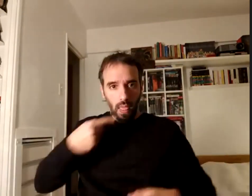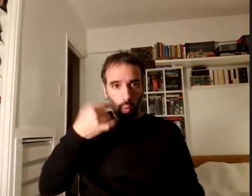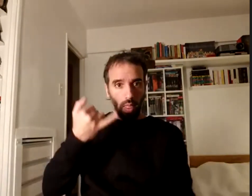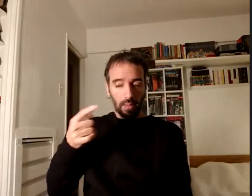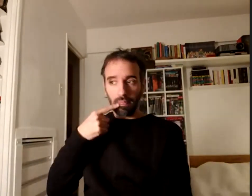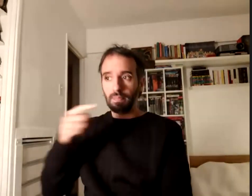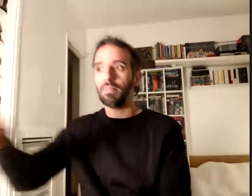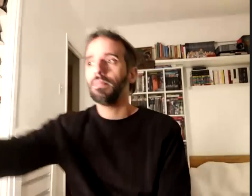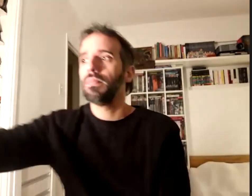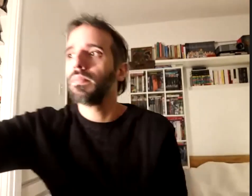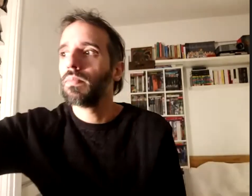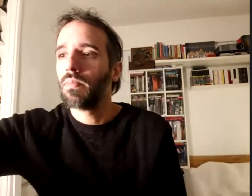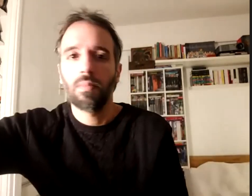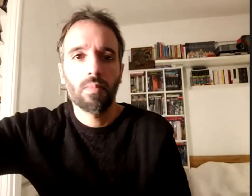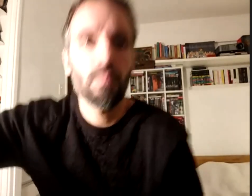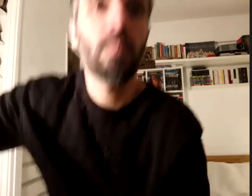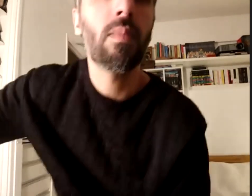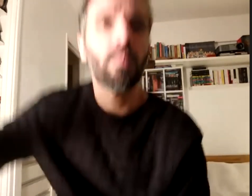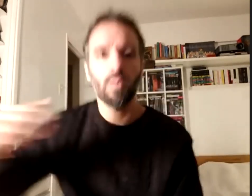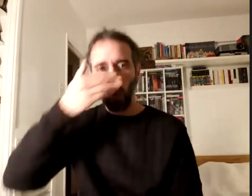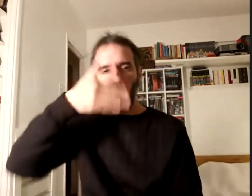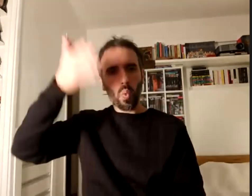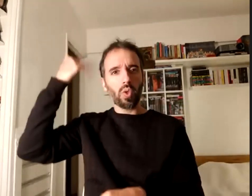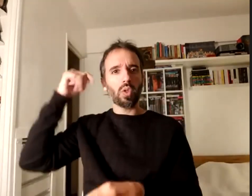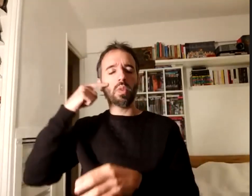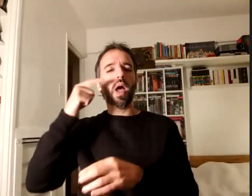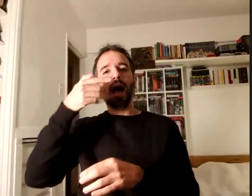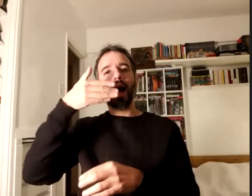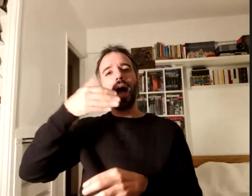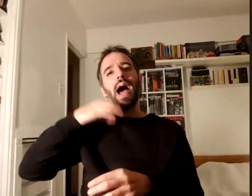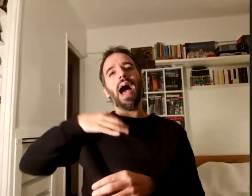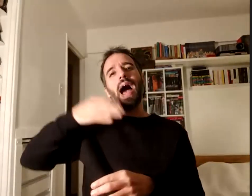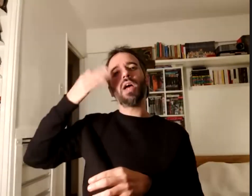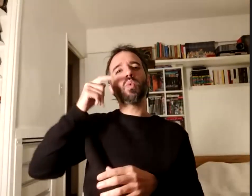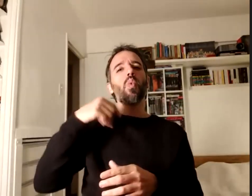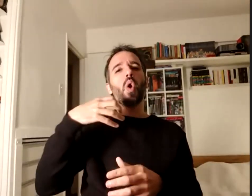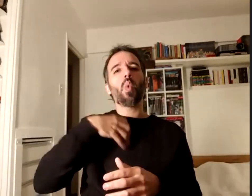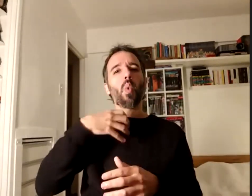en los últimos años estuvo cursando las pocas materias que le quedaban para recibirse